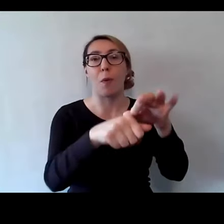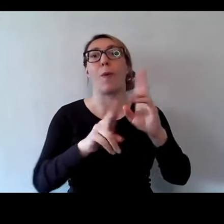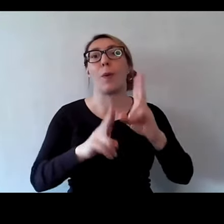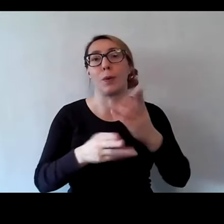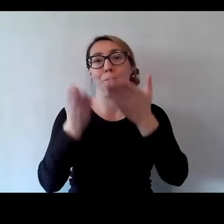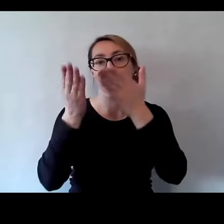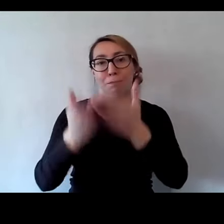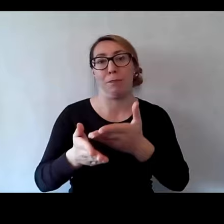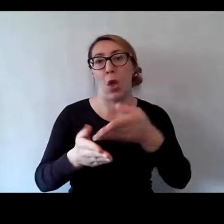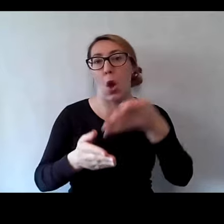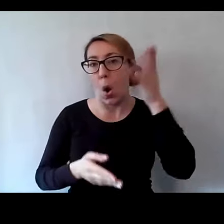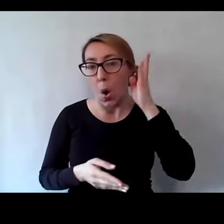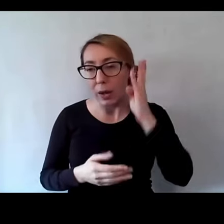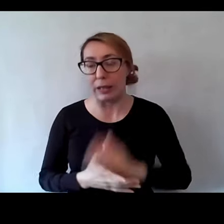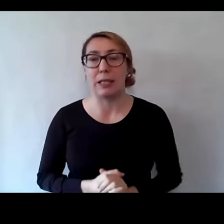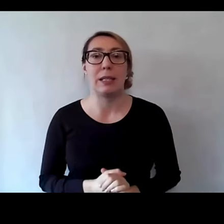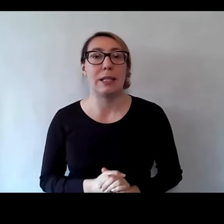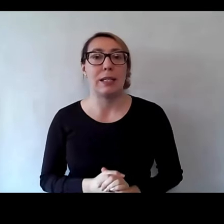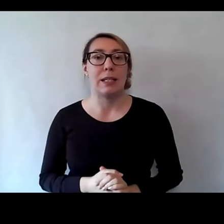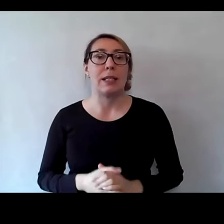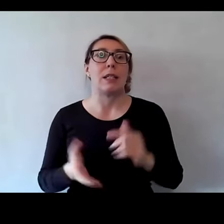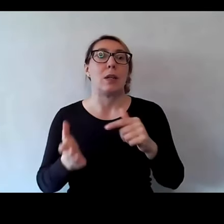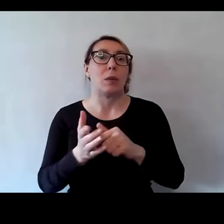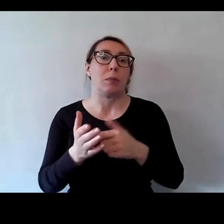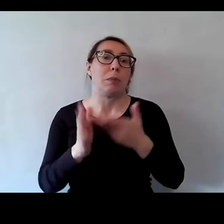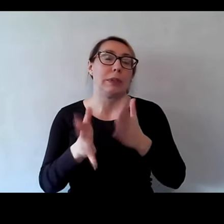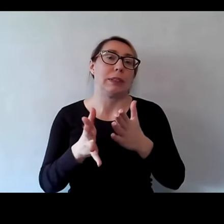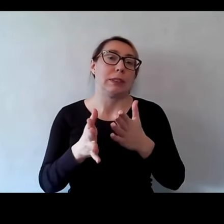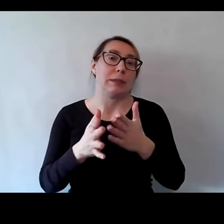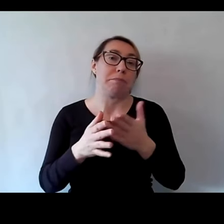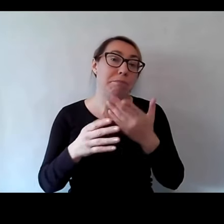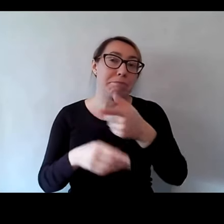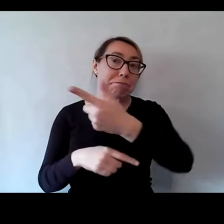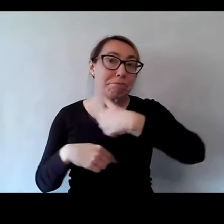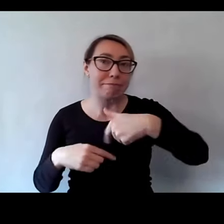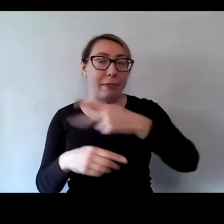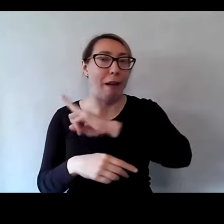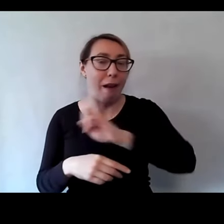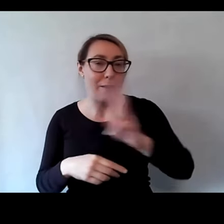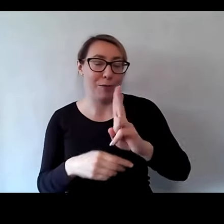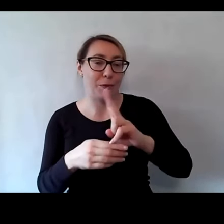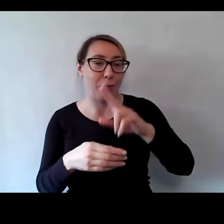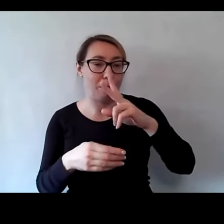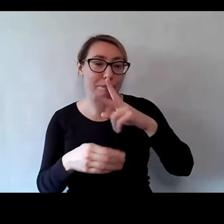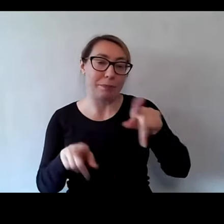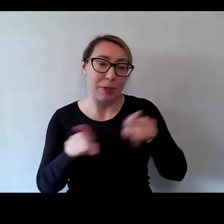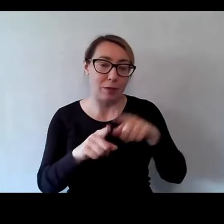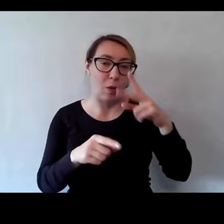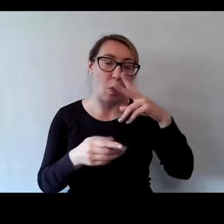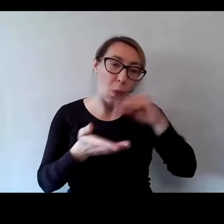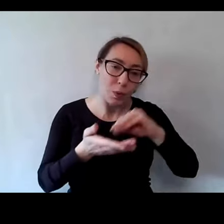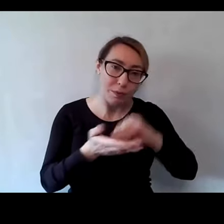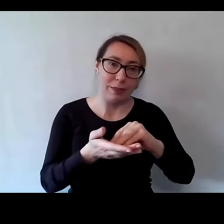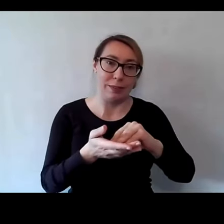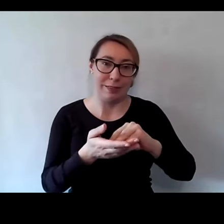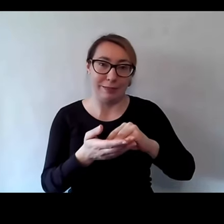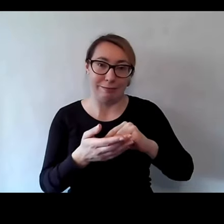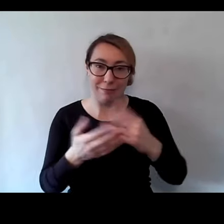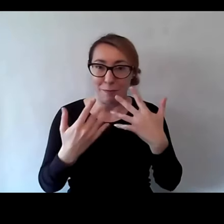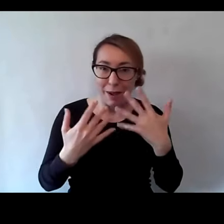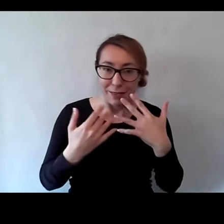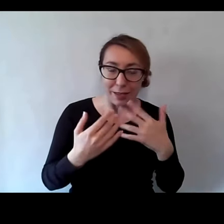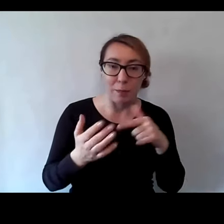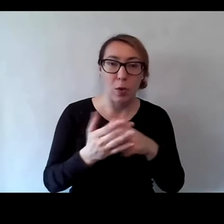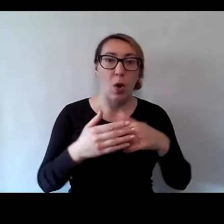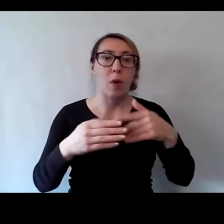Także będzie taka okazja, żeby doświadczyć też od środka tego spaceru językowego. Webinar będzie